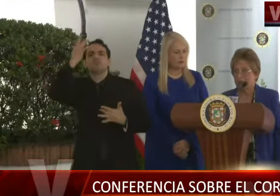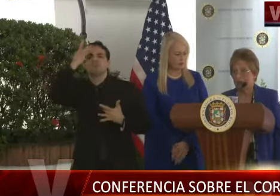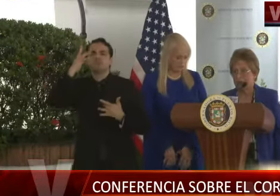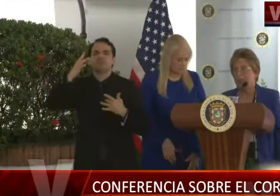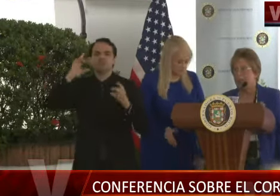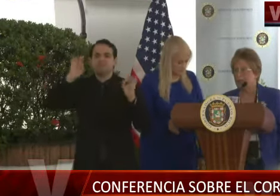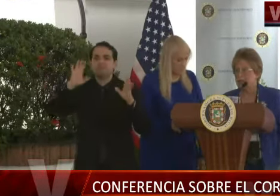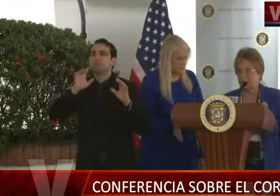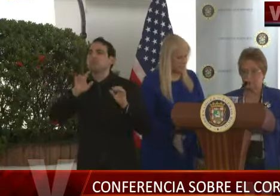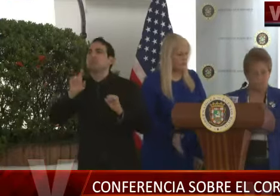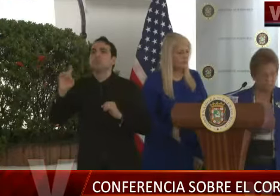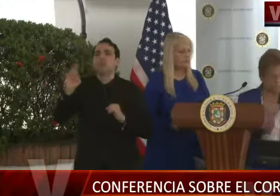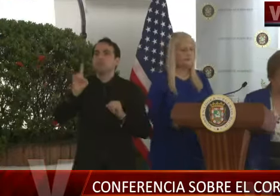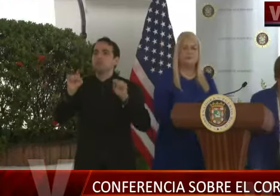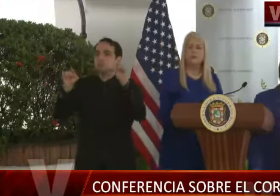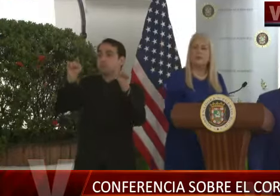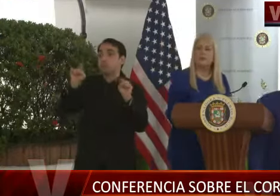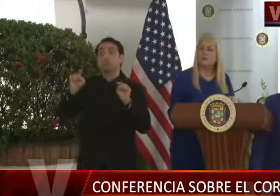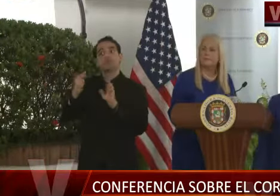Y es la ley.